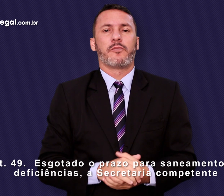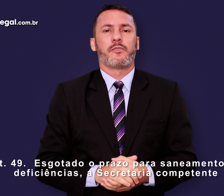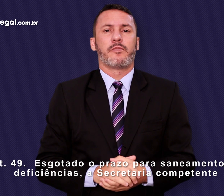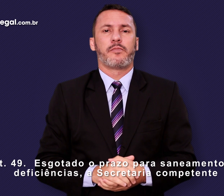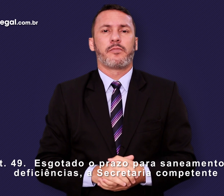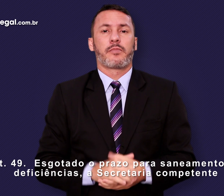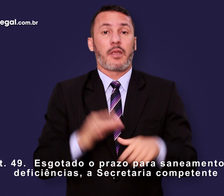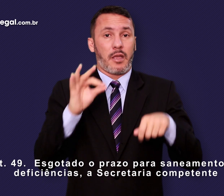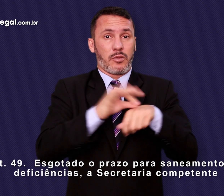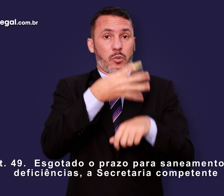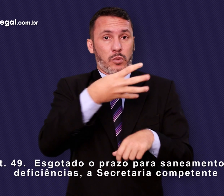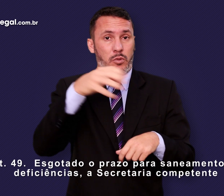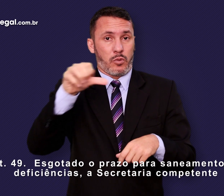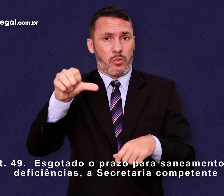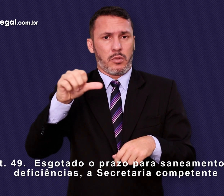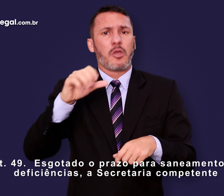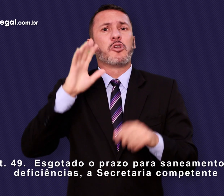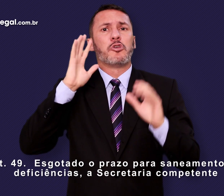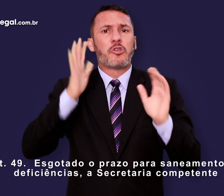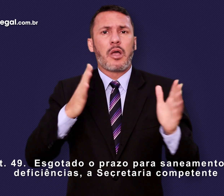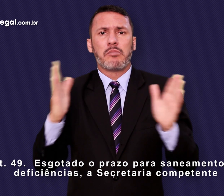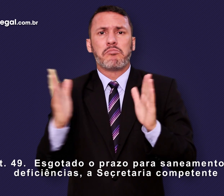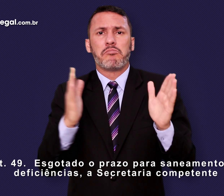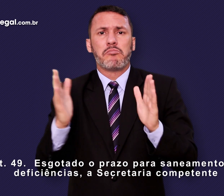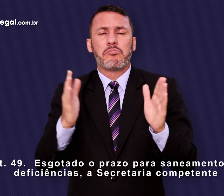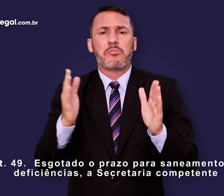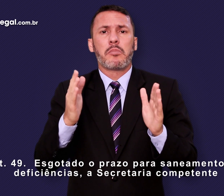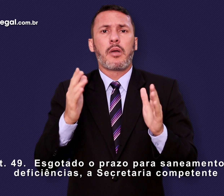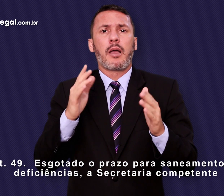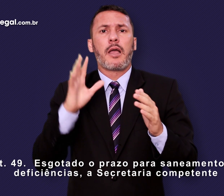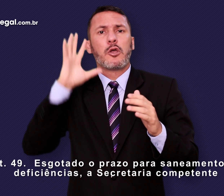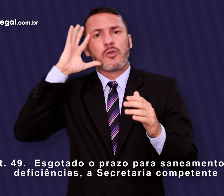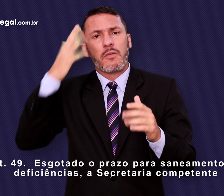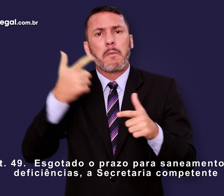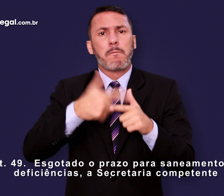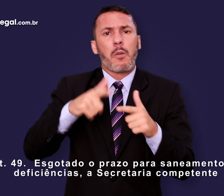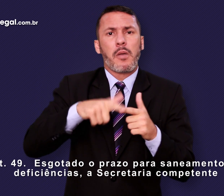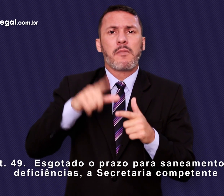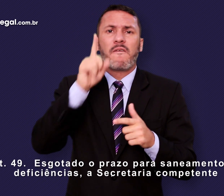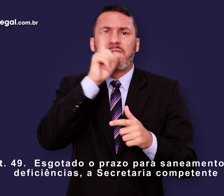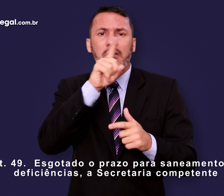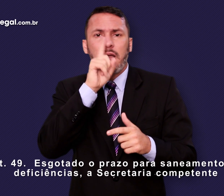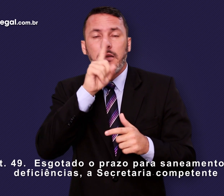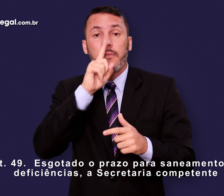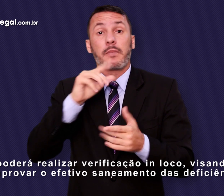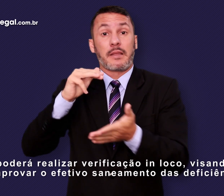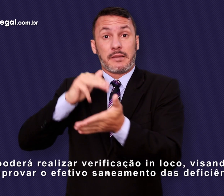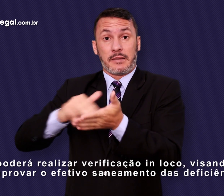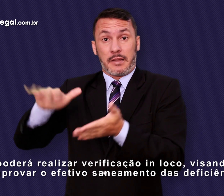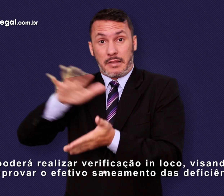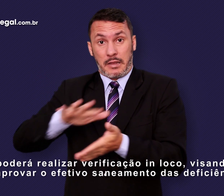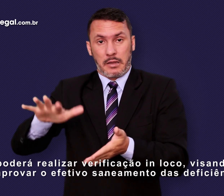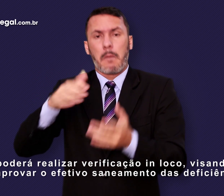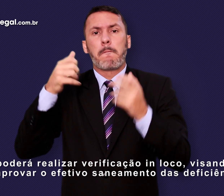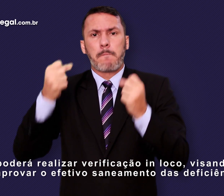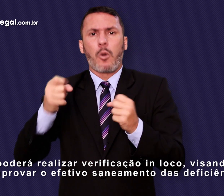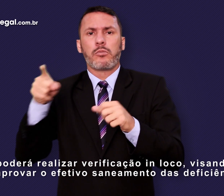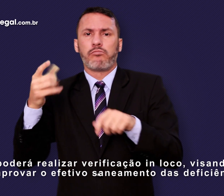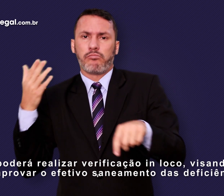49. Esgotado o prazo para saneamento de deficiências, a secretaria competente poderá realizar verificação in